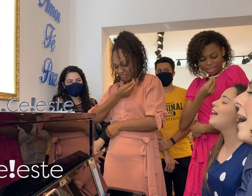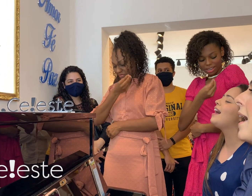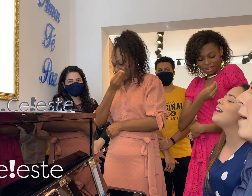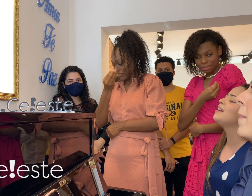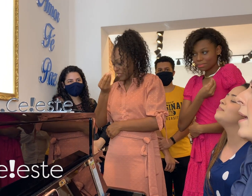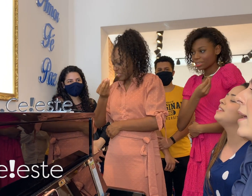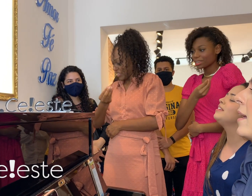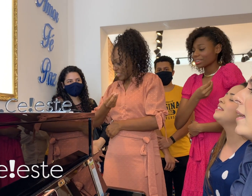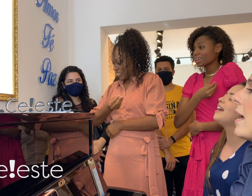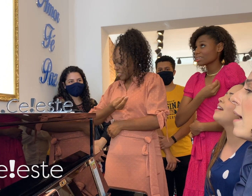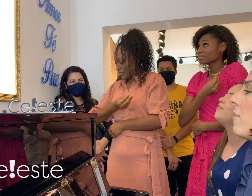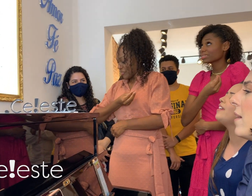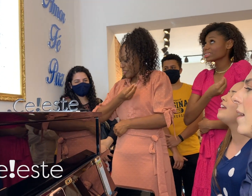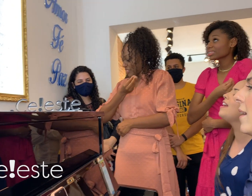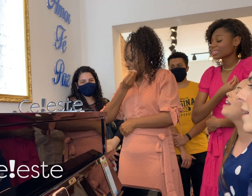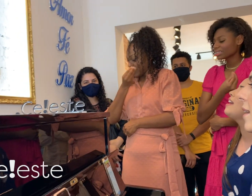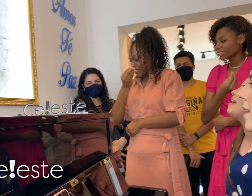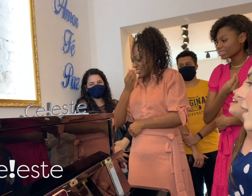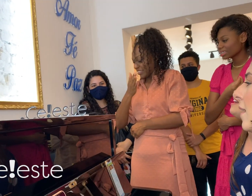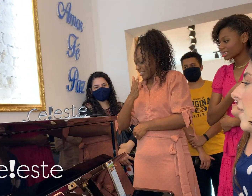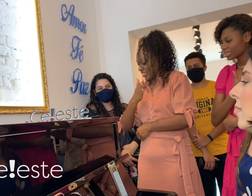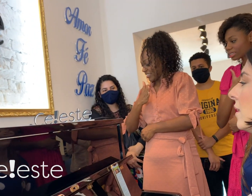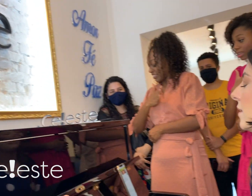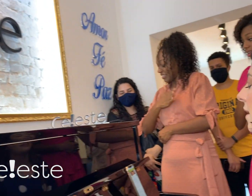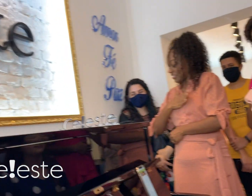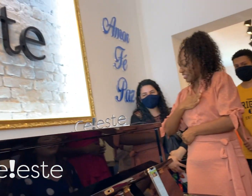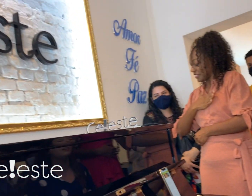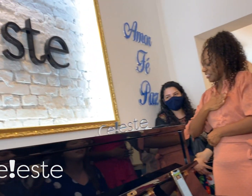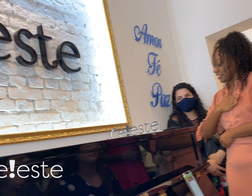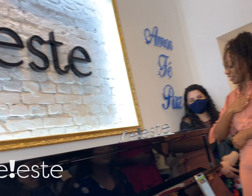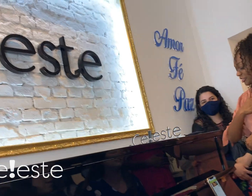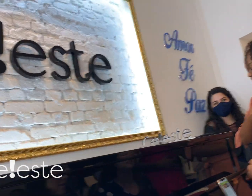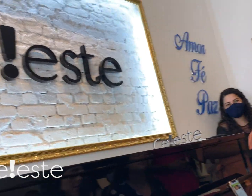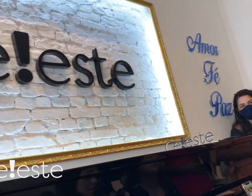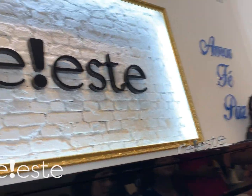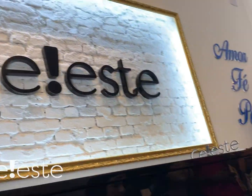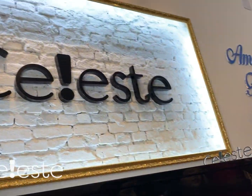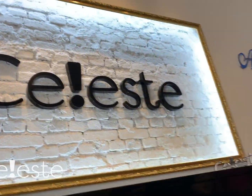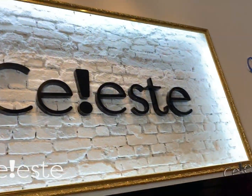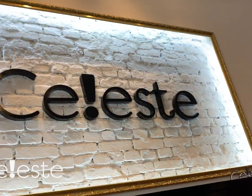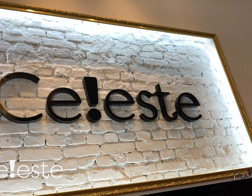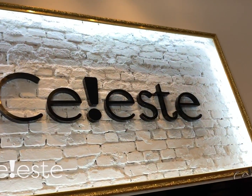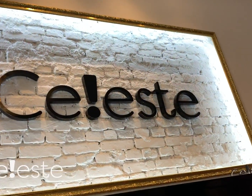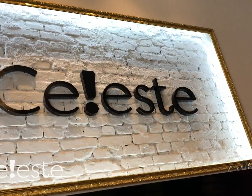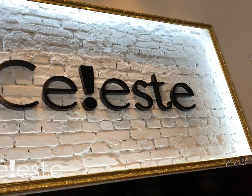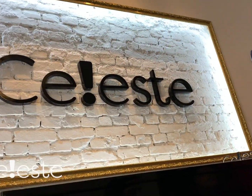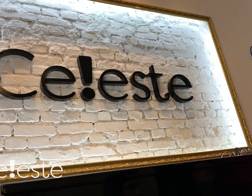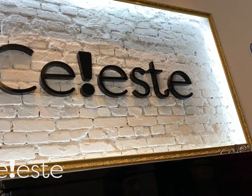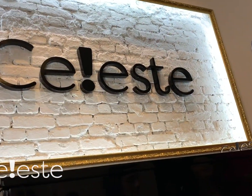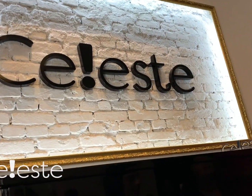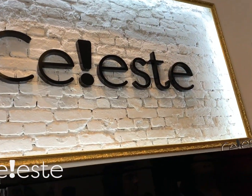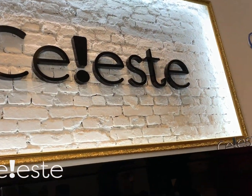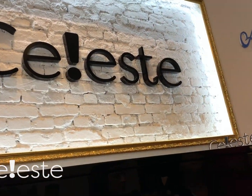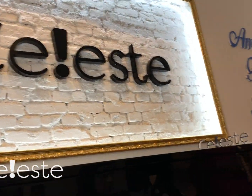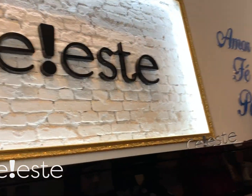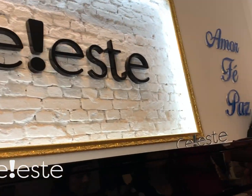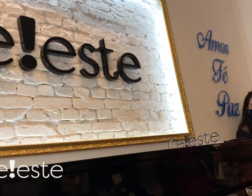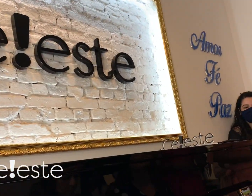a minha vida está nas